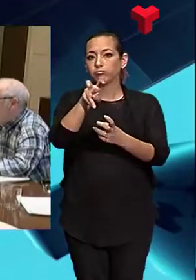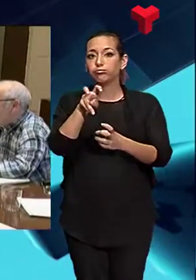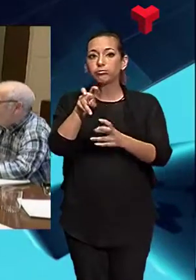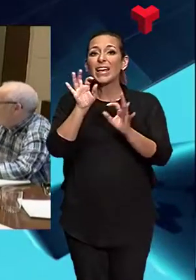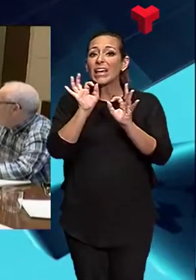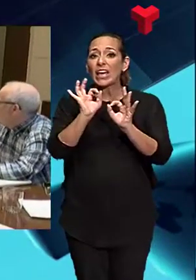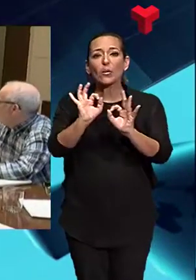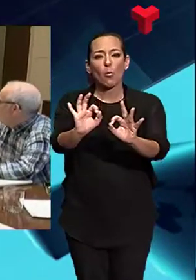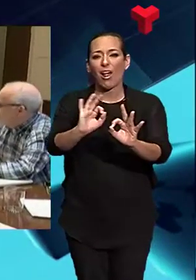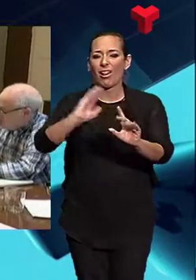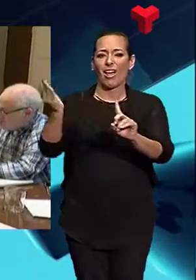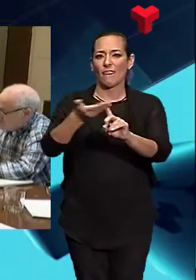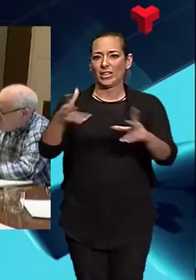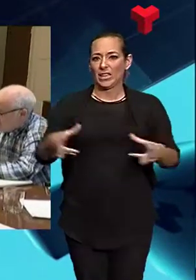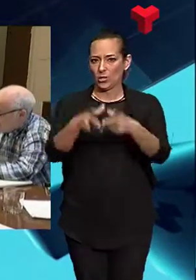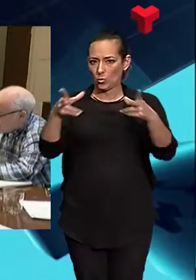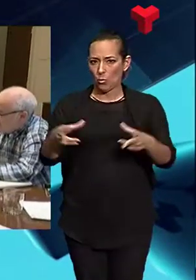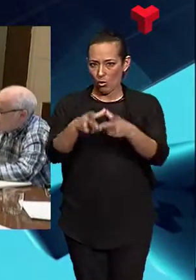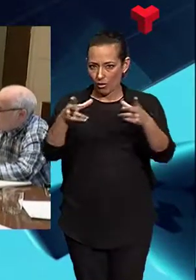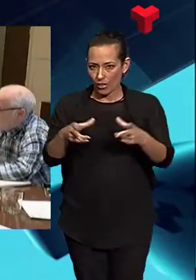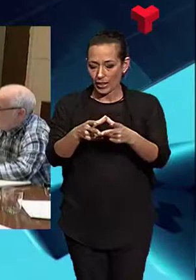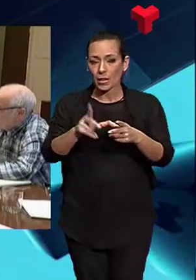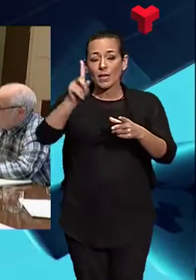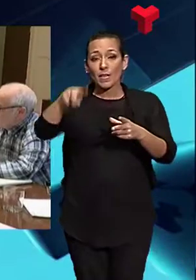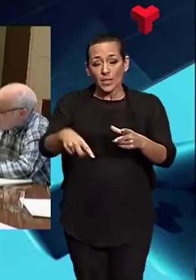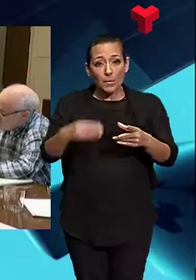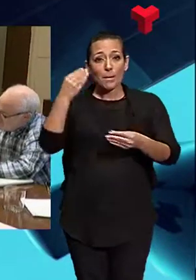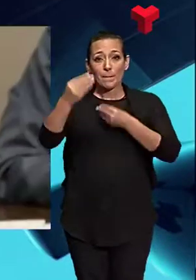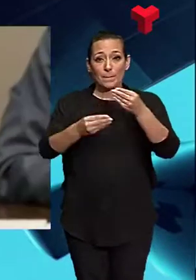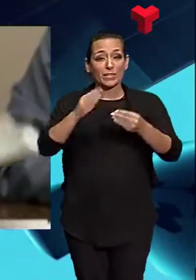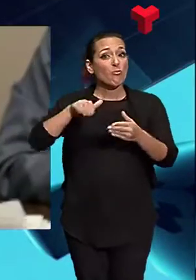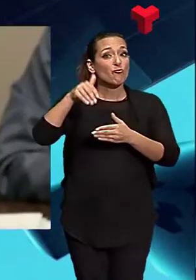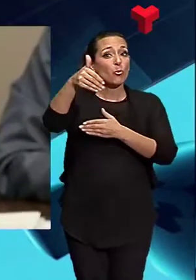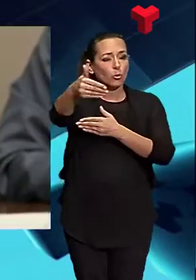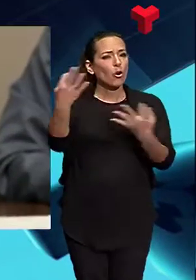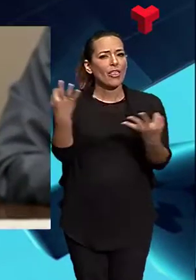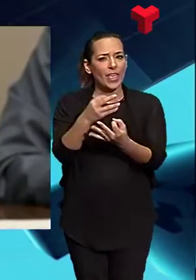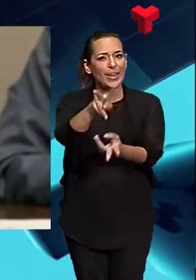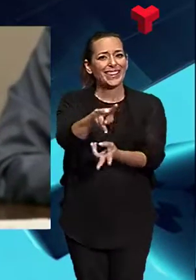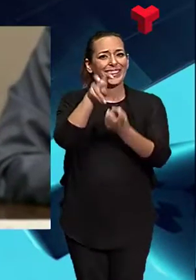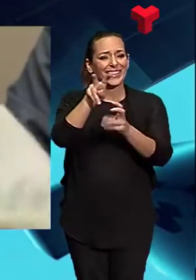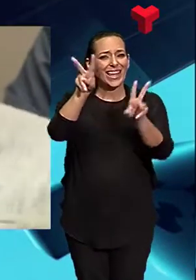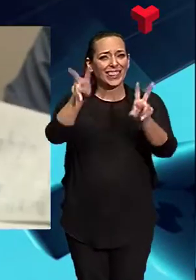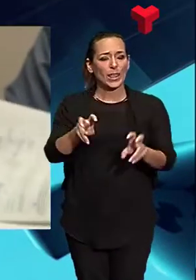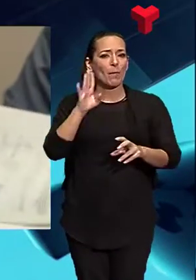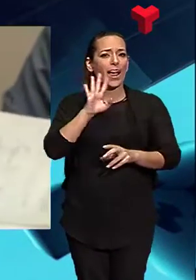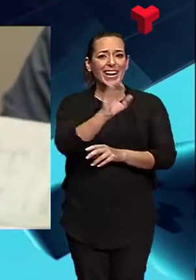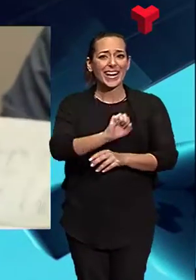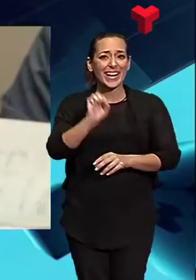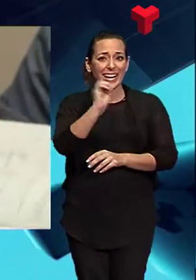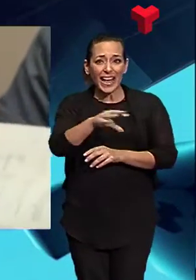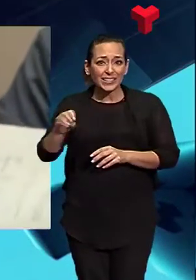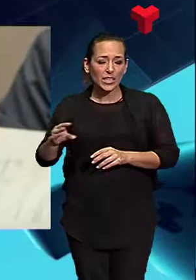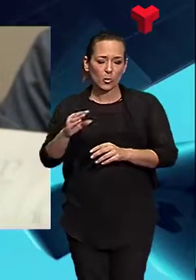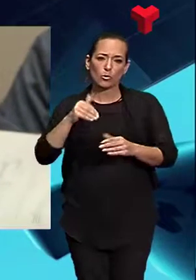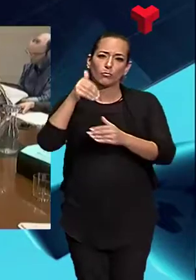republicans han aconseguit el compromís del govern de replantejar la taxa de residus més endavant. Ciutadans ha argumentat el seu no per considerar que